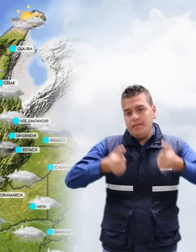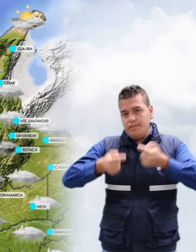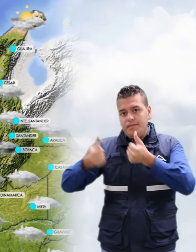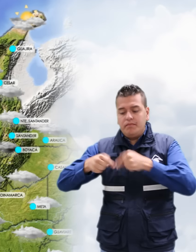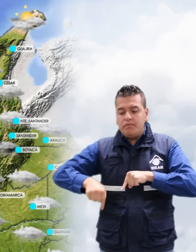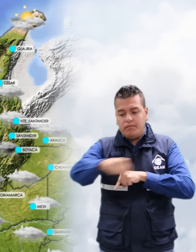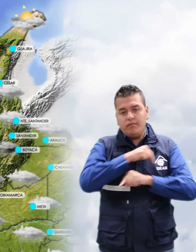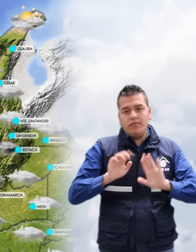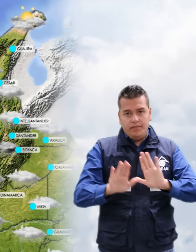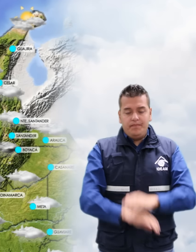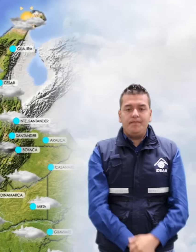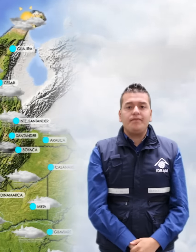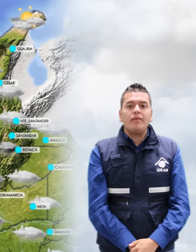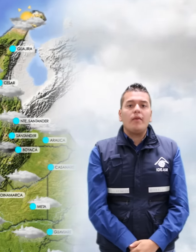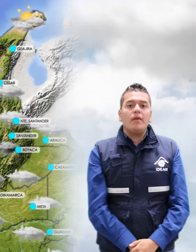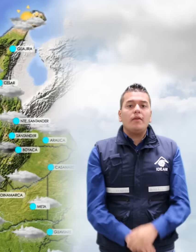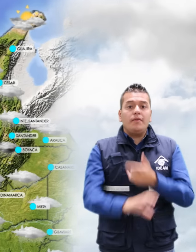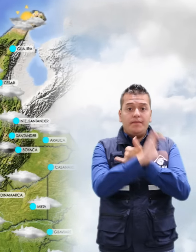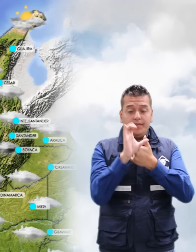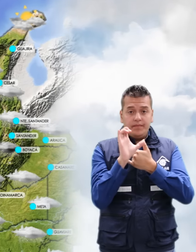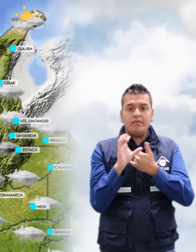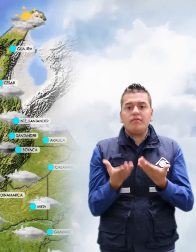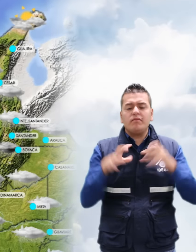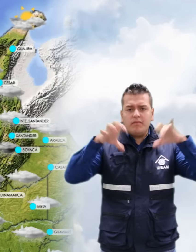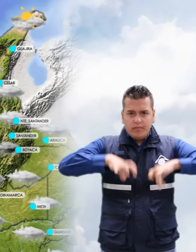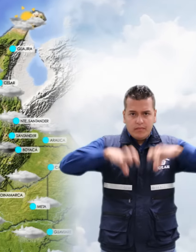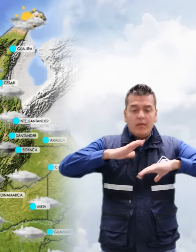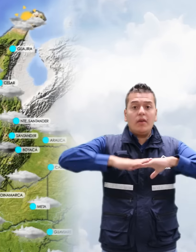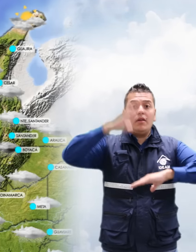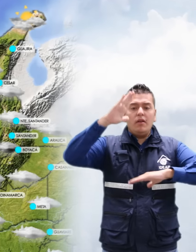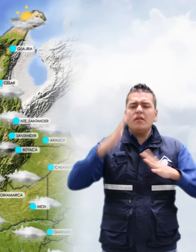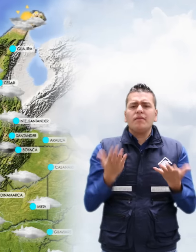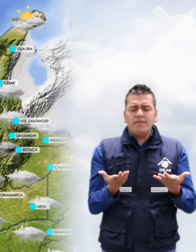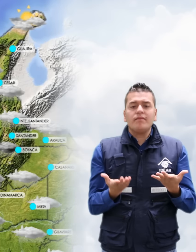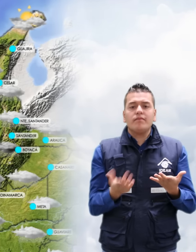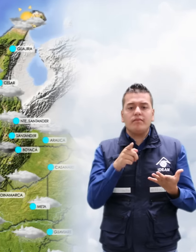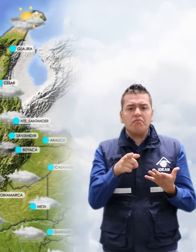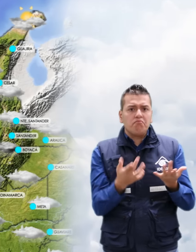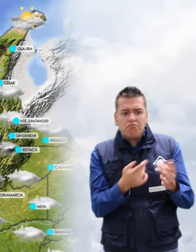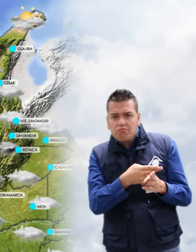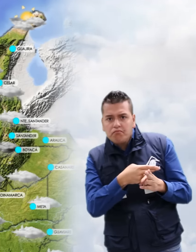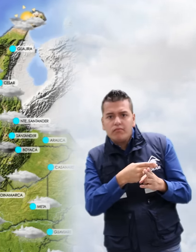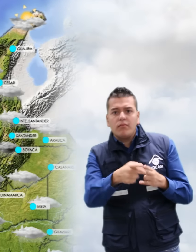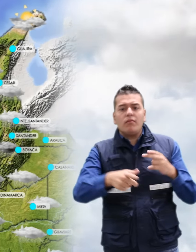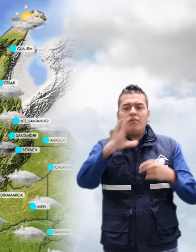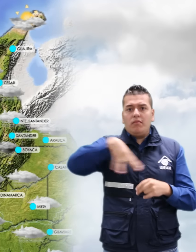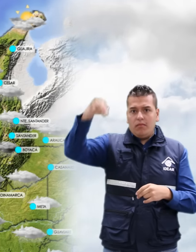sectorizadas. Sobre la región Caribe, las lluvias de mayor consideración se esperan en la Sierra Nevada de Santa Marta y sus